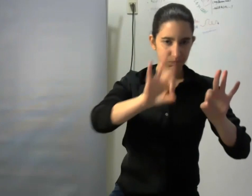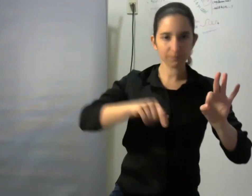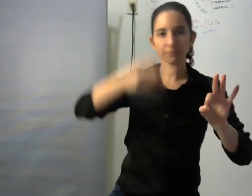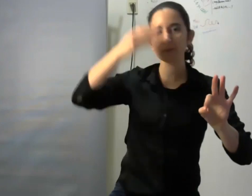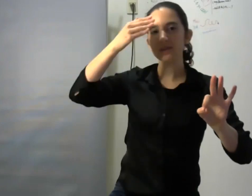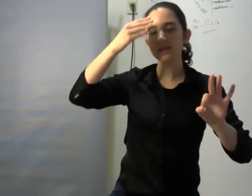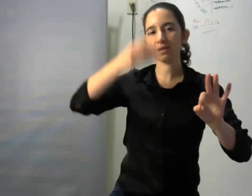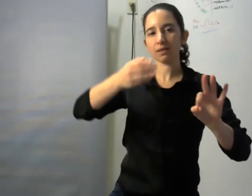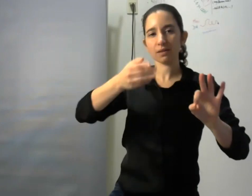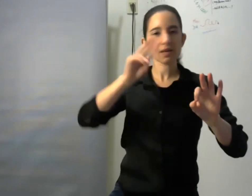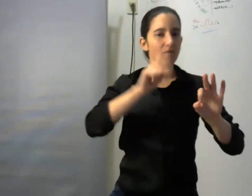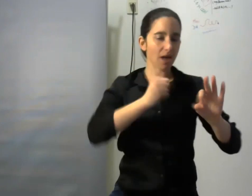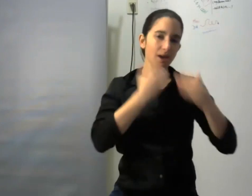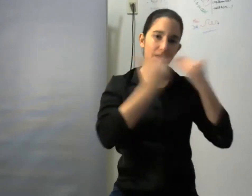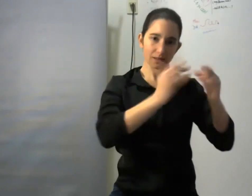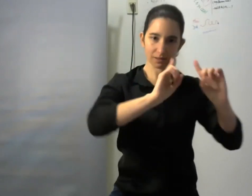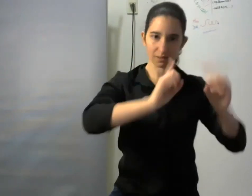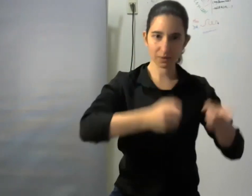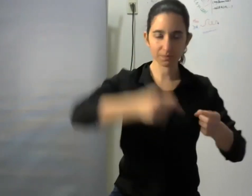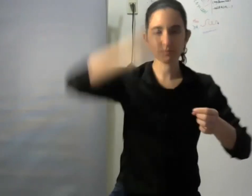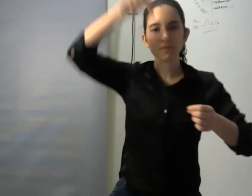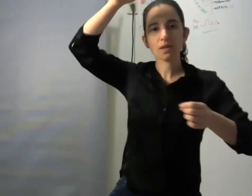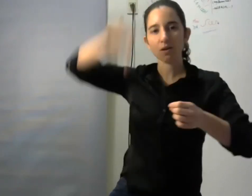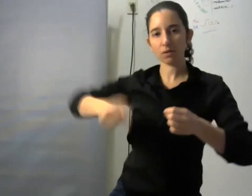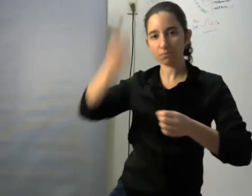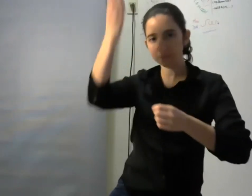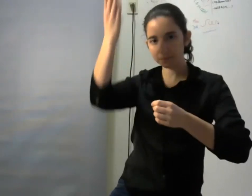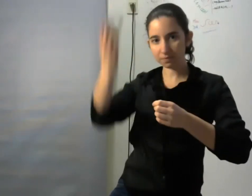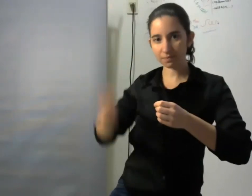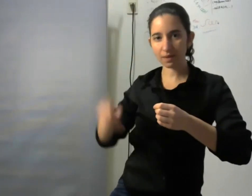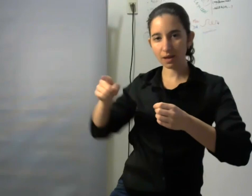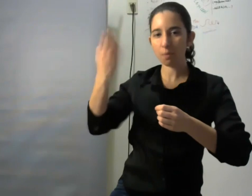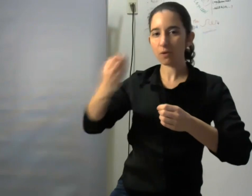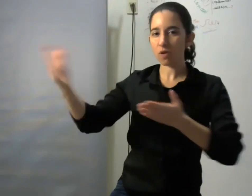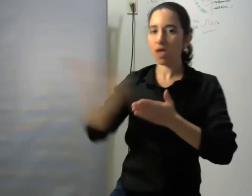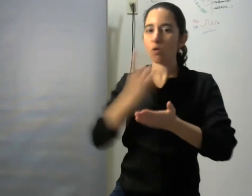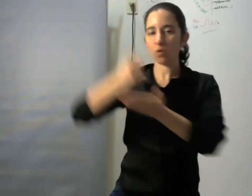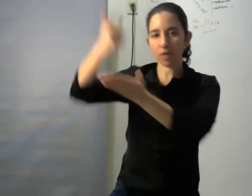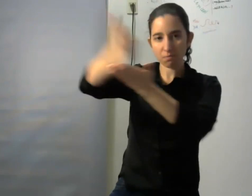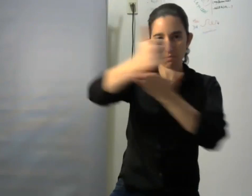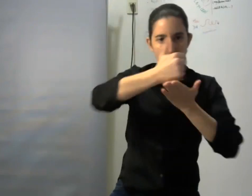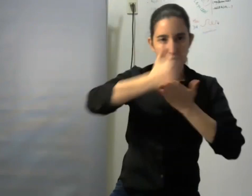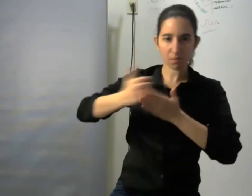queremos también agradecer la presencia de algunas autoridades que se acercaron al evento